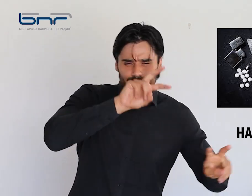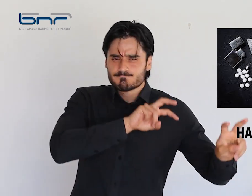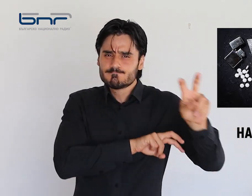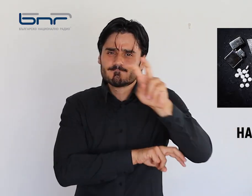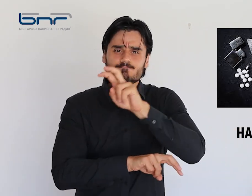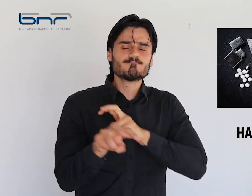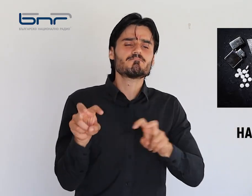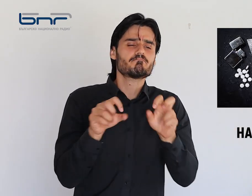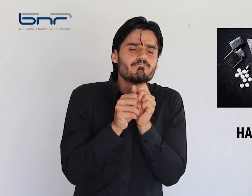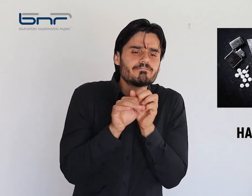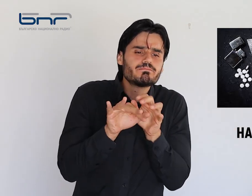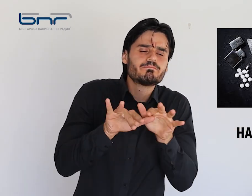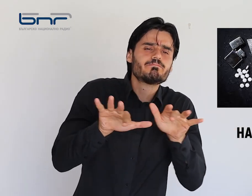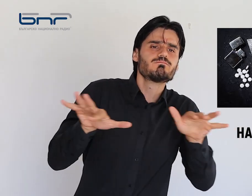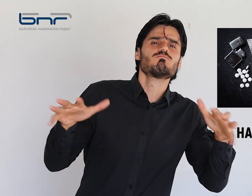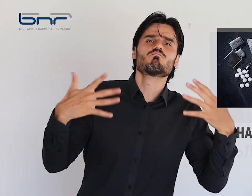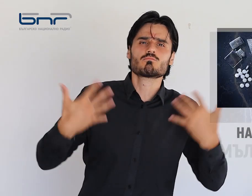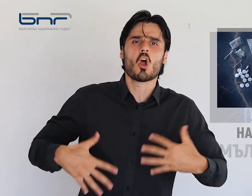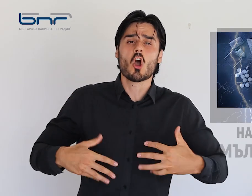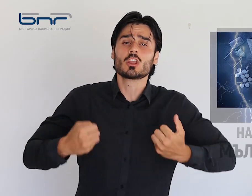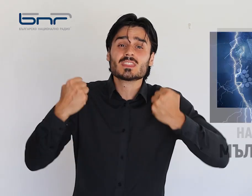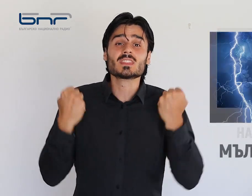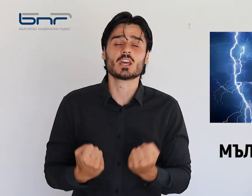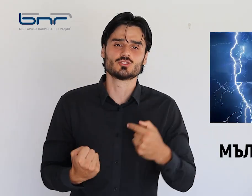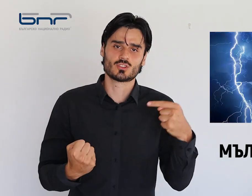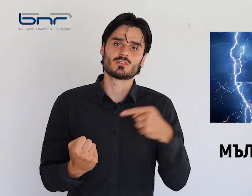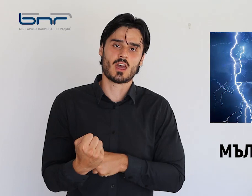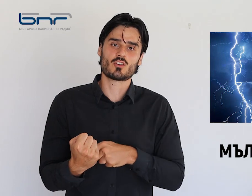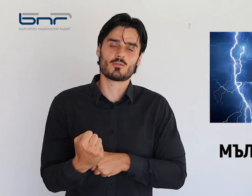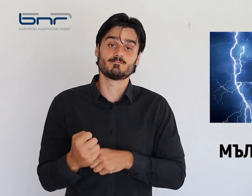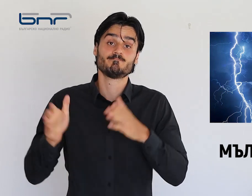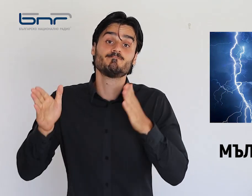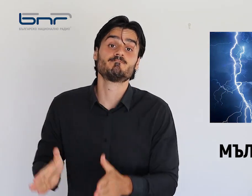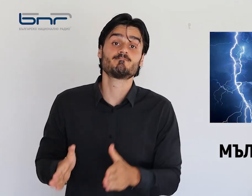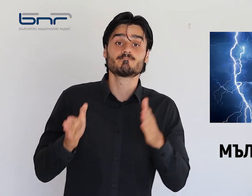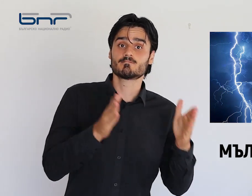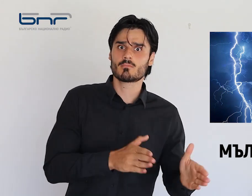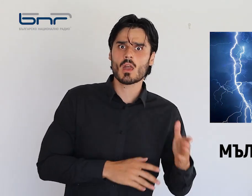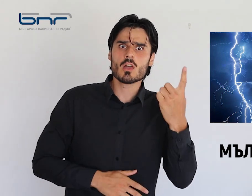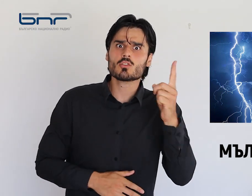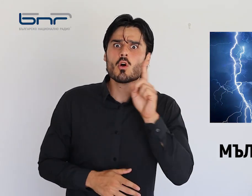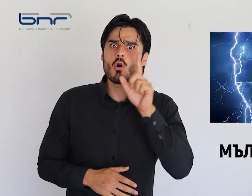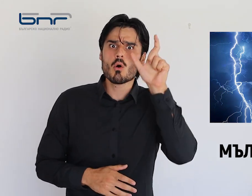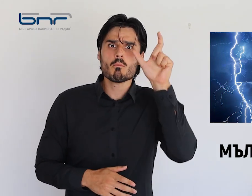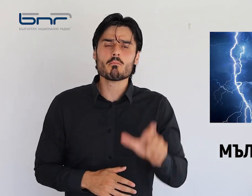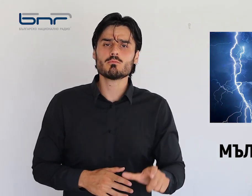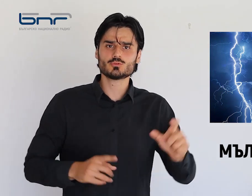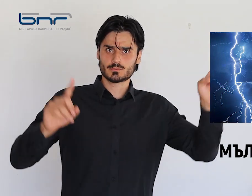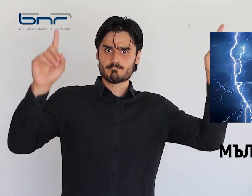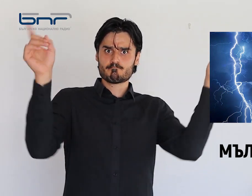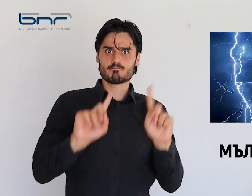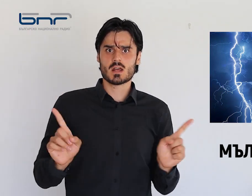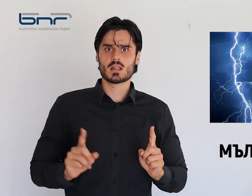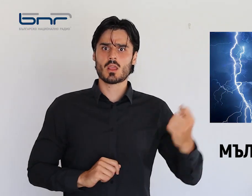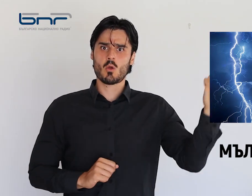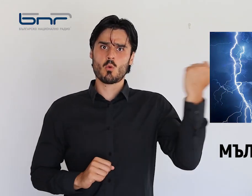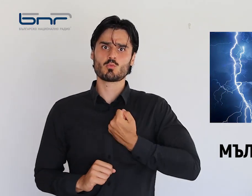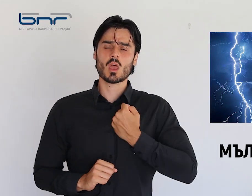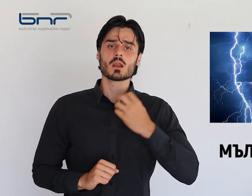срещу разпространението на наркотици. С опасност за живота остава 8-годишното момченце поразено с нощи от мълния в Бургас.